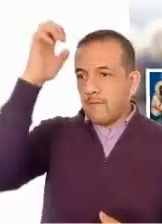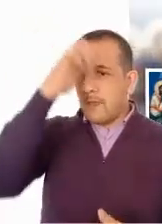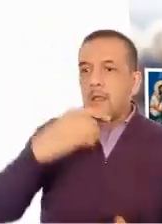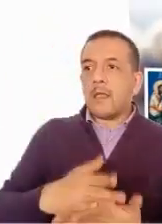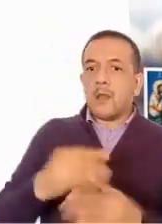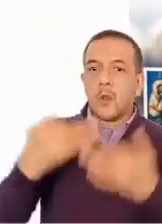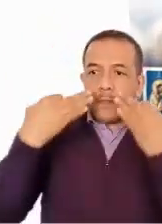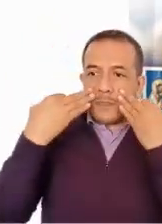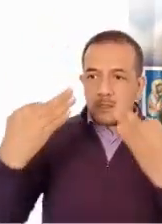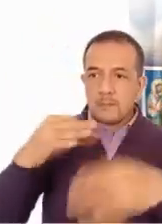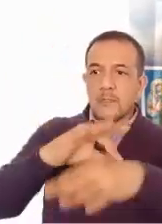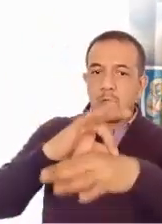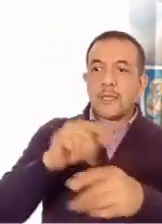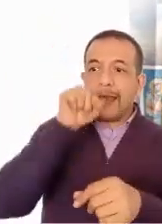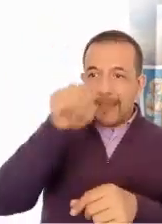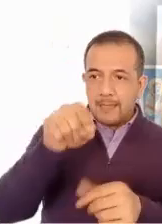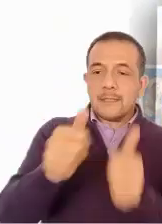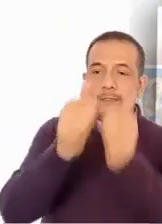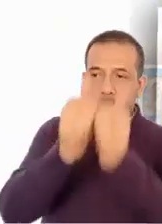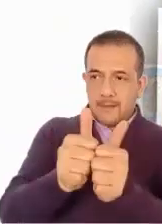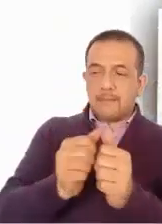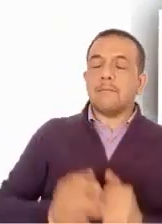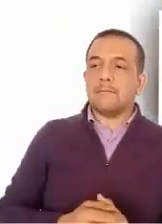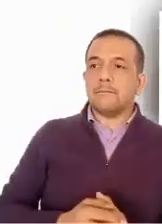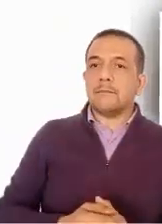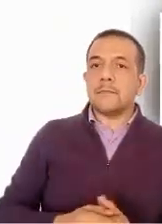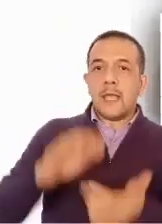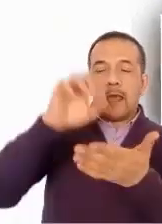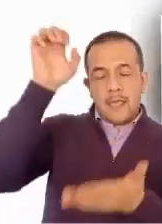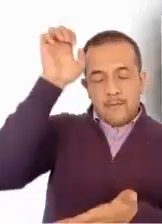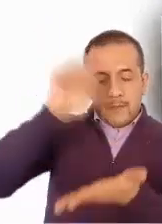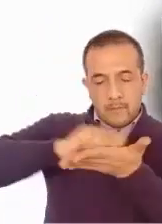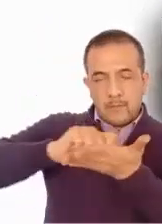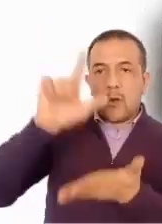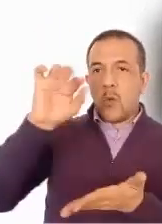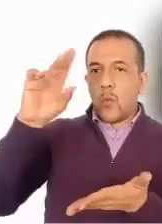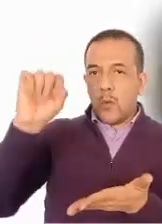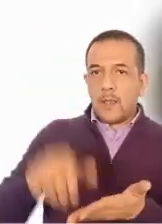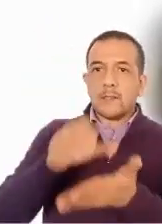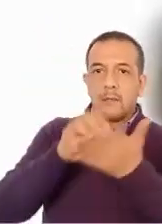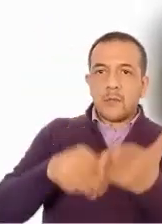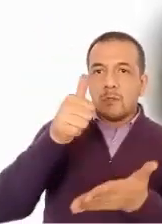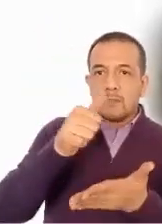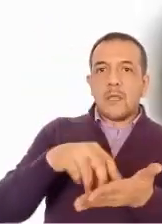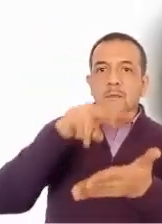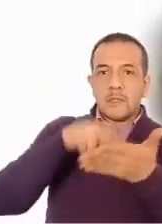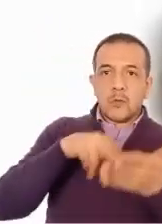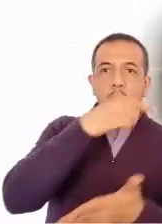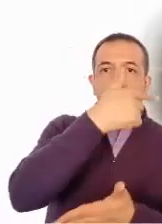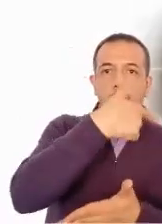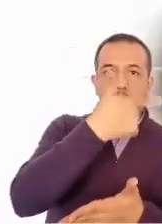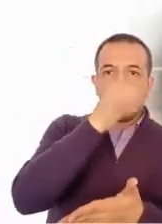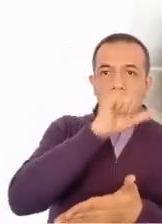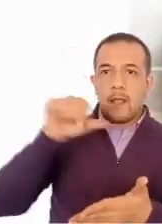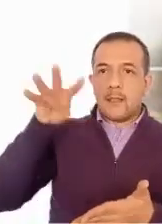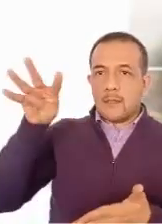den fruto y su fruto permanezca. Evangelio de San Lucas 6, 12 al 19. Por